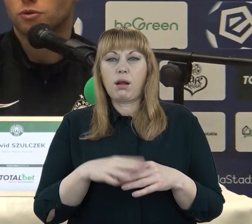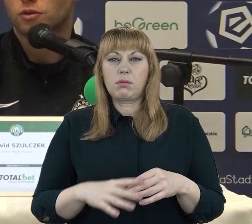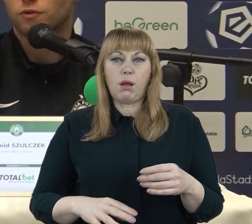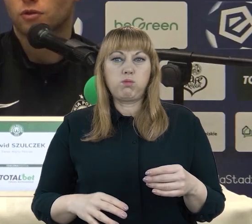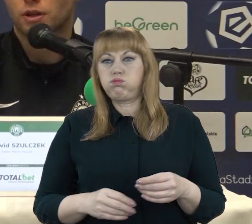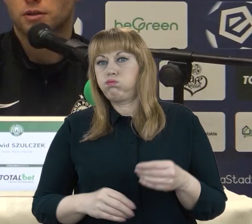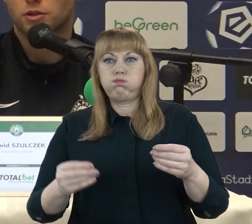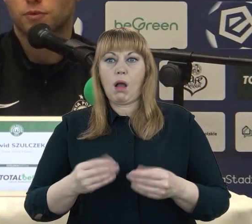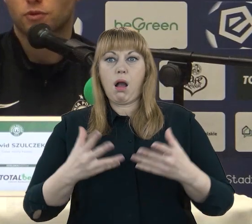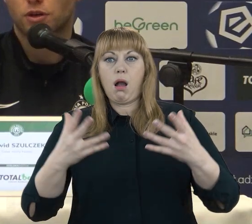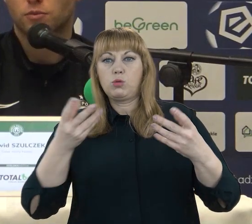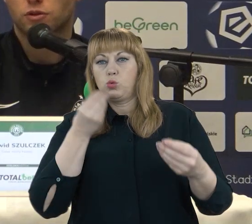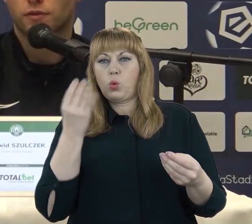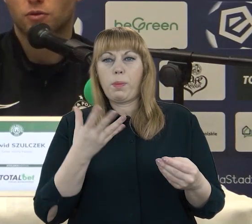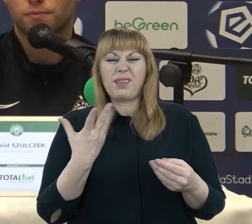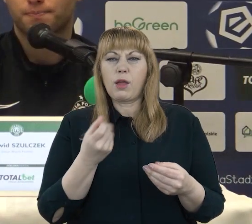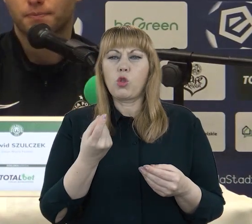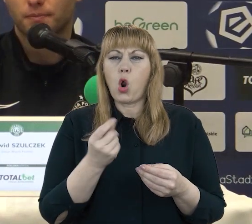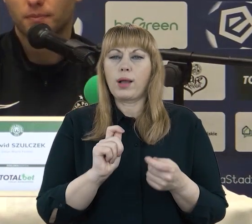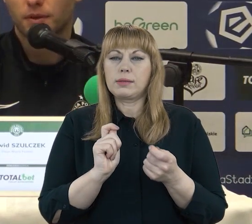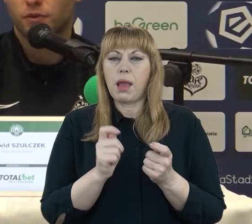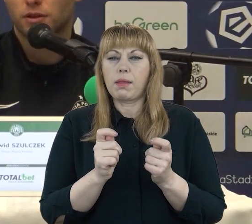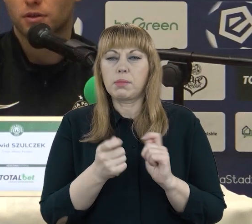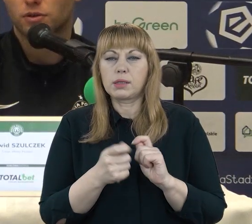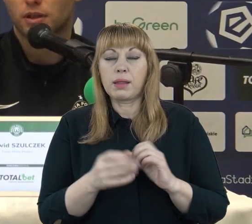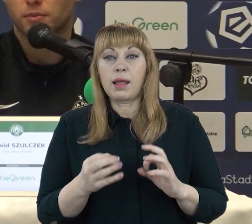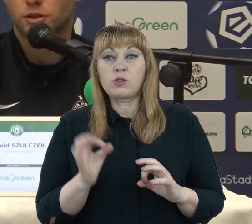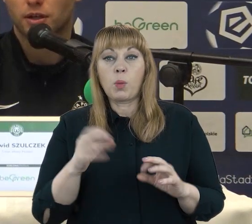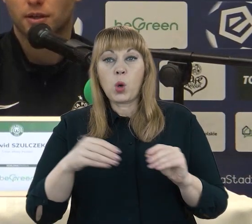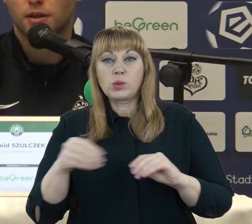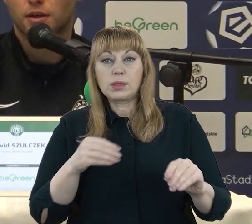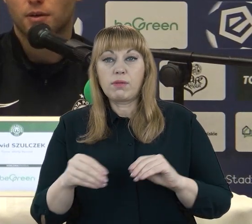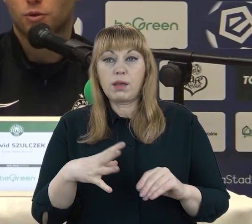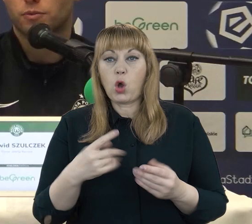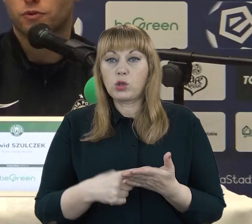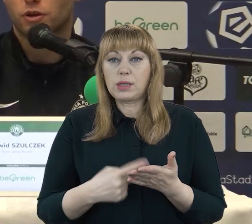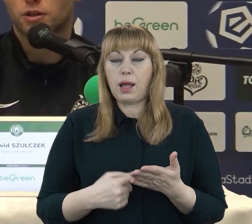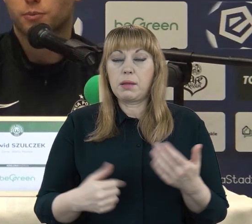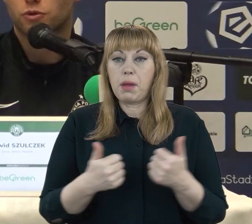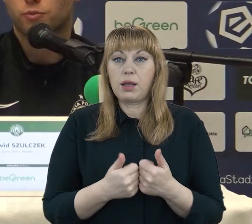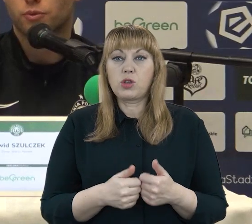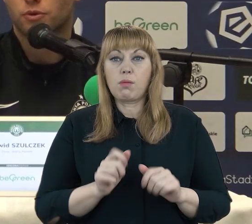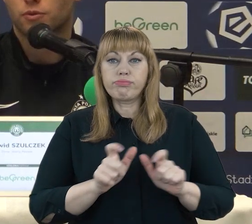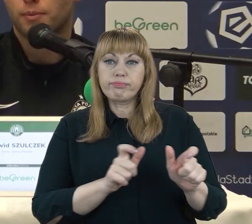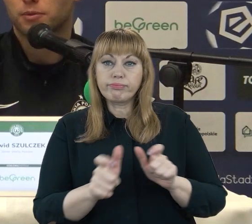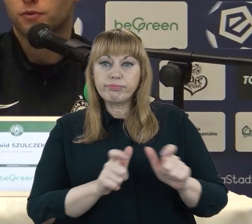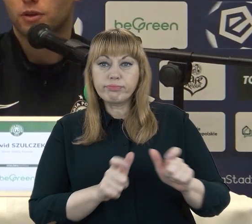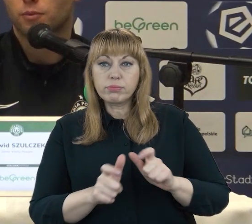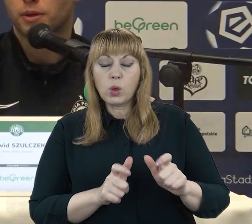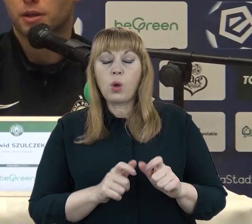stronę to wygląda. Jesteśmy w trochę innym ustawieniu w tych ostatnich meczach. Bronimy w trochę inny sposób. Łapiemy swoje momenty,